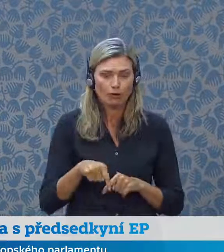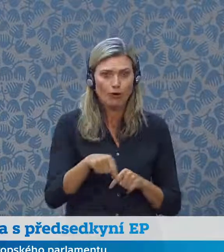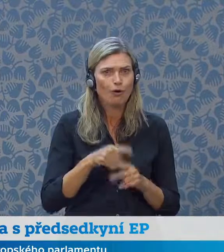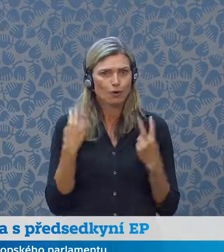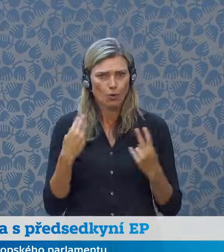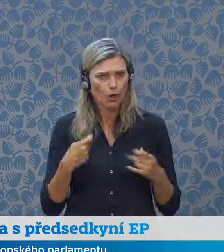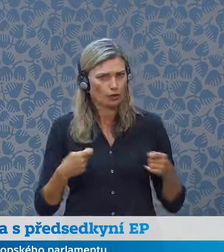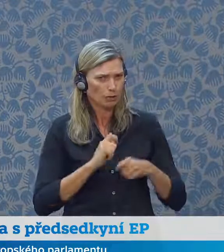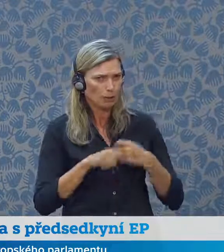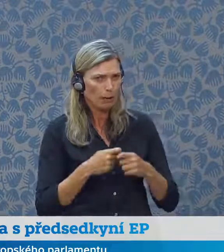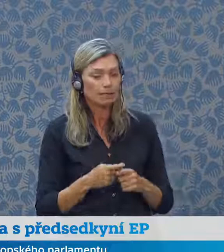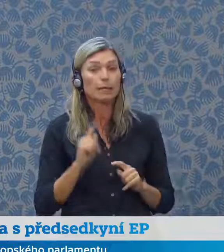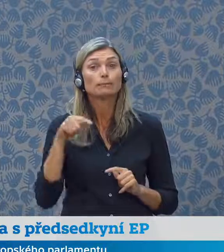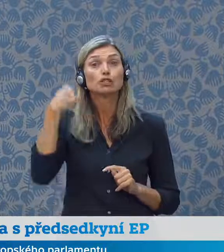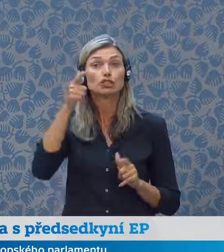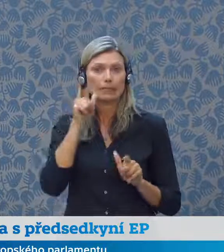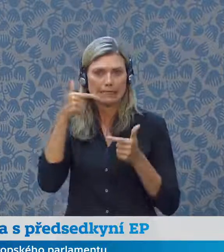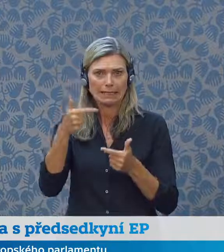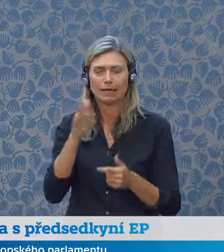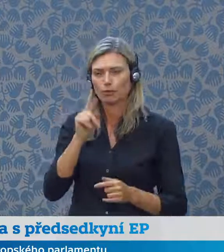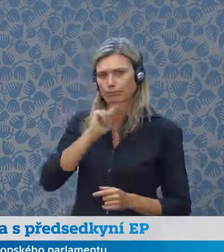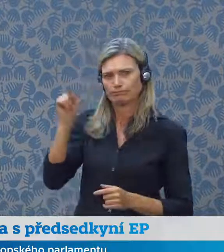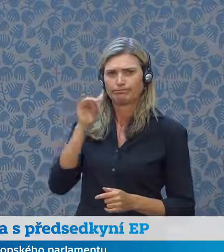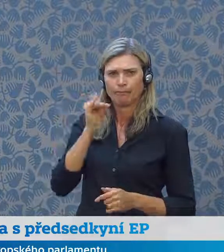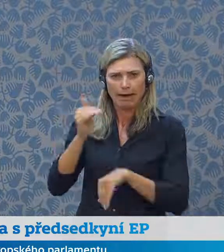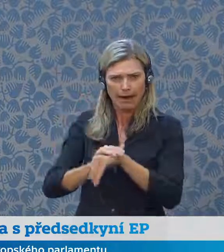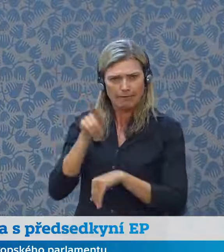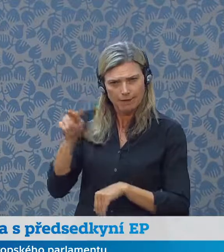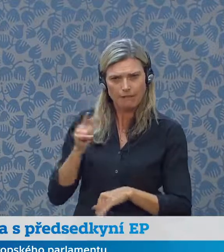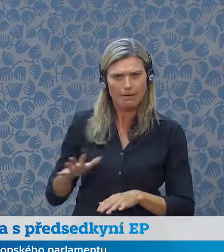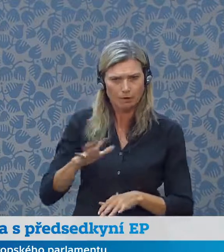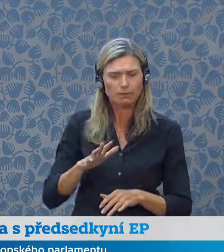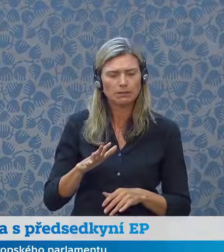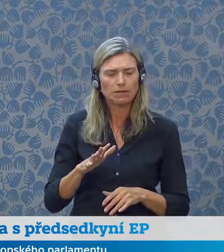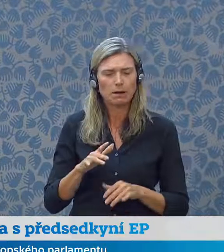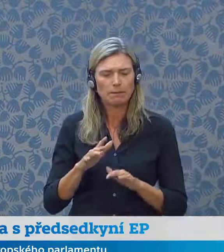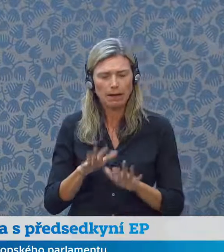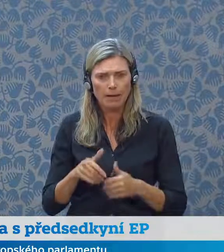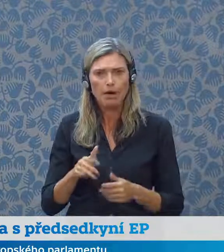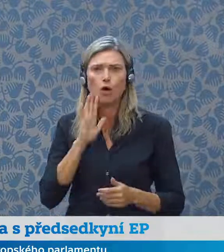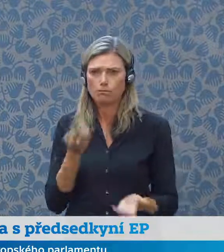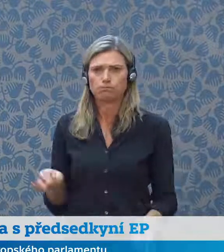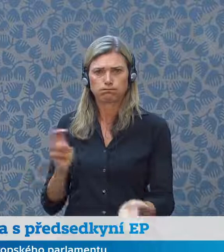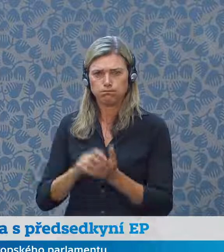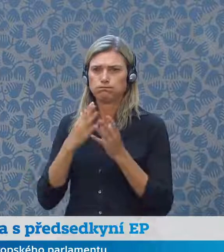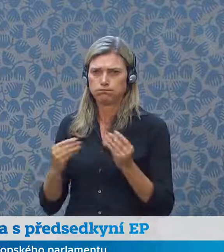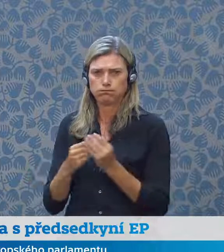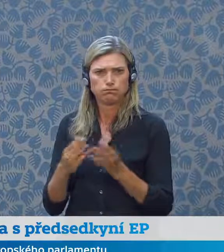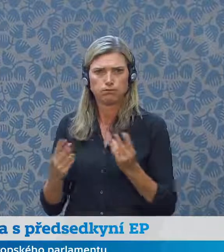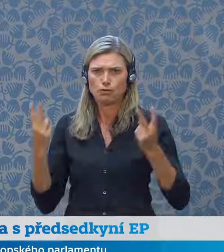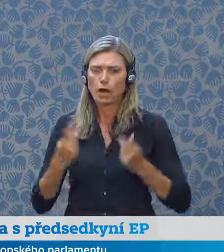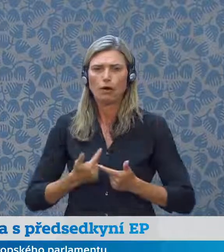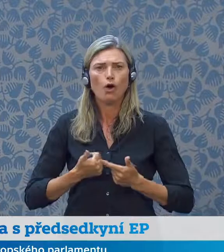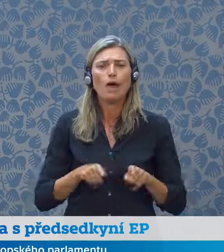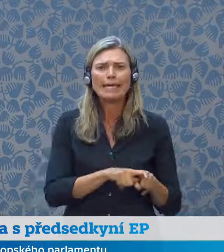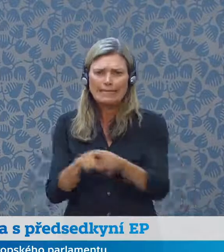Evropské radě já znovu jednoznačně přednesu v jménem bezprecedentní